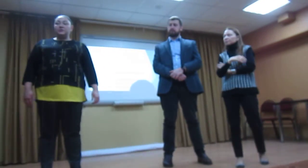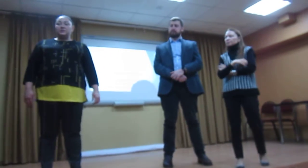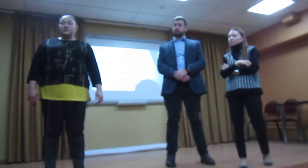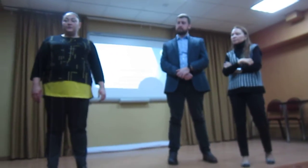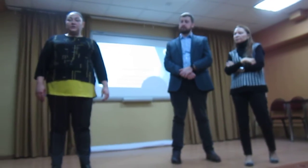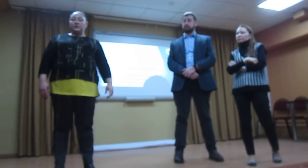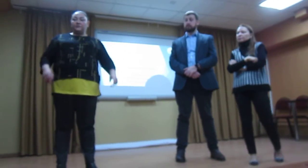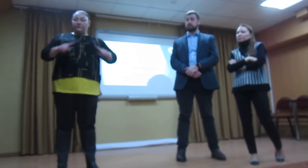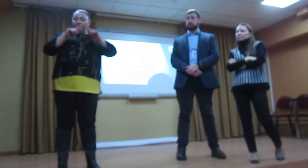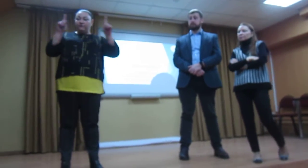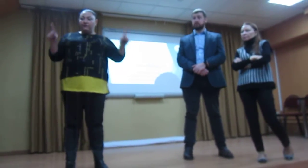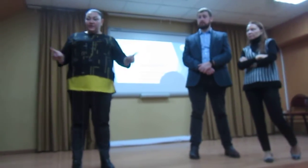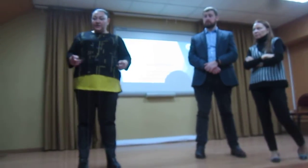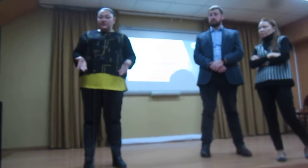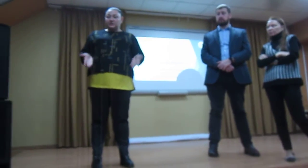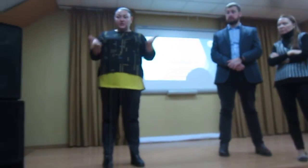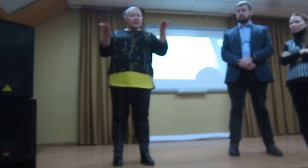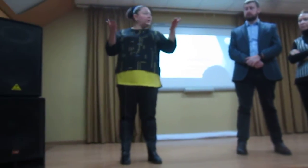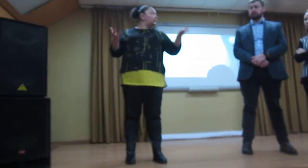фанерой закрыли.